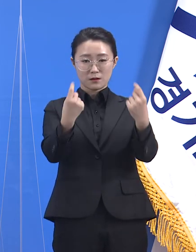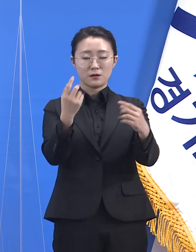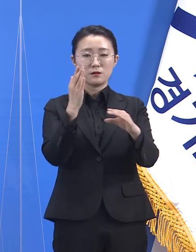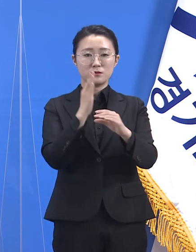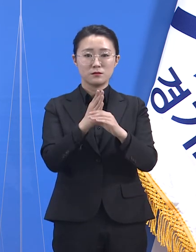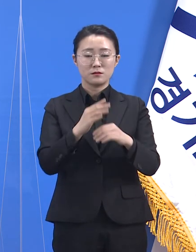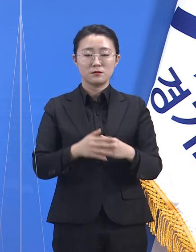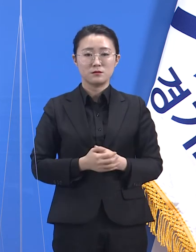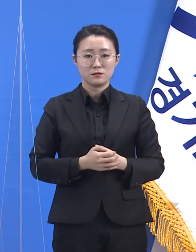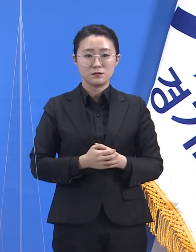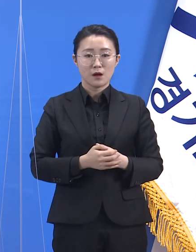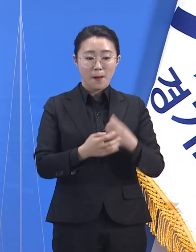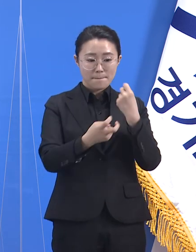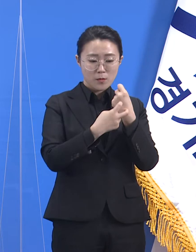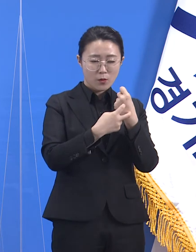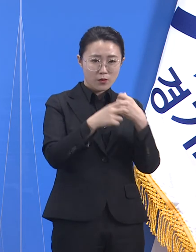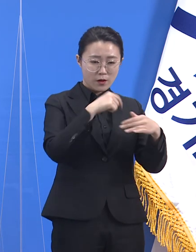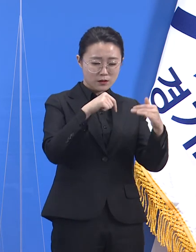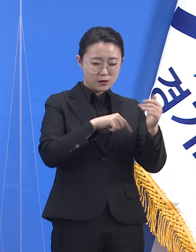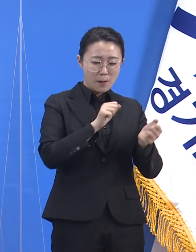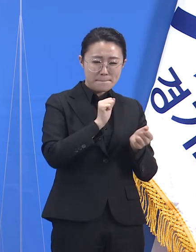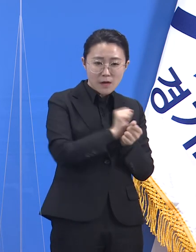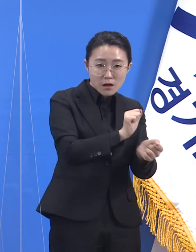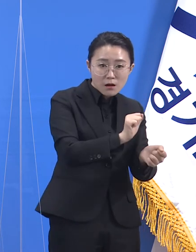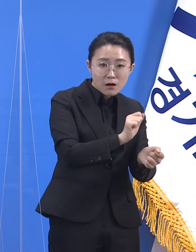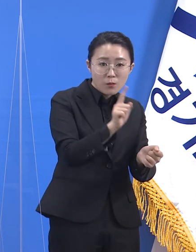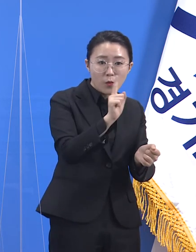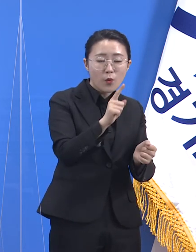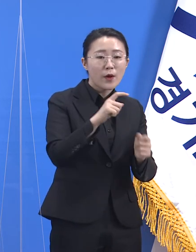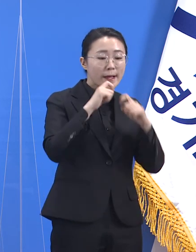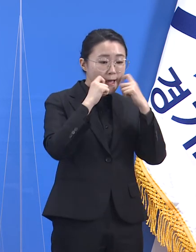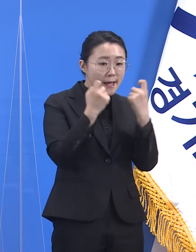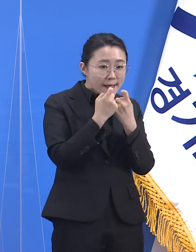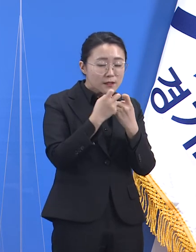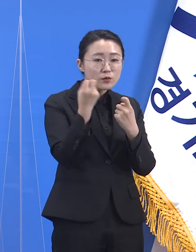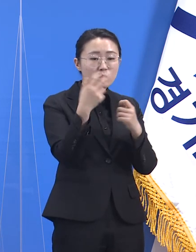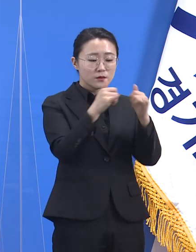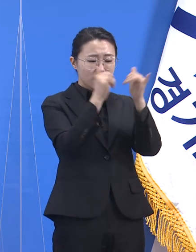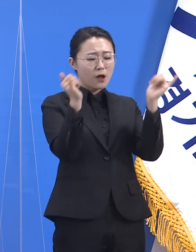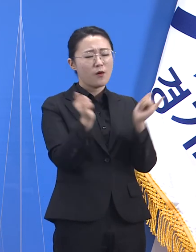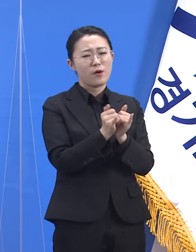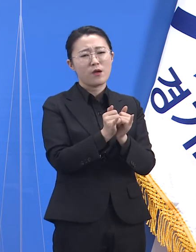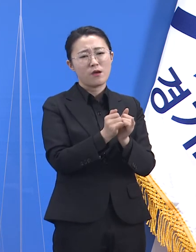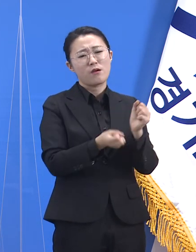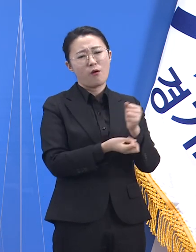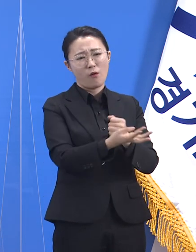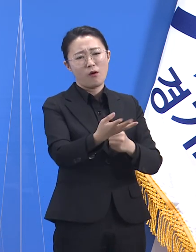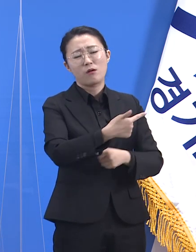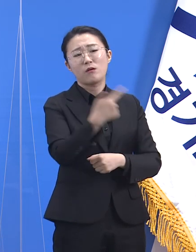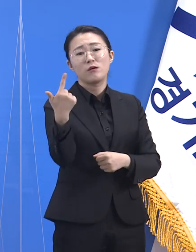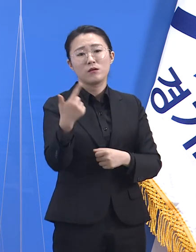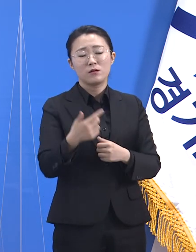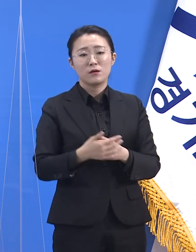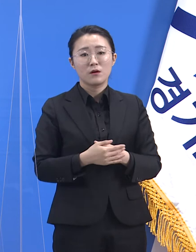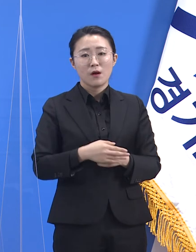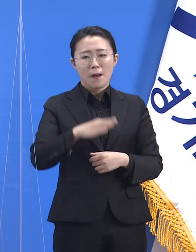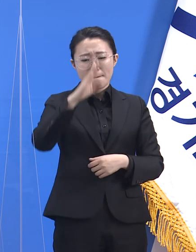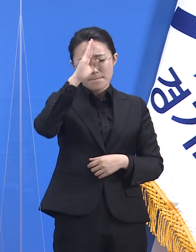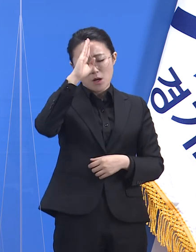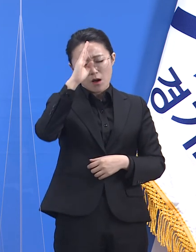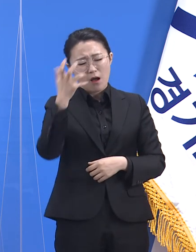의료기관에서의 확산은 개인과 사회에 미치는 영향이 매우 큽니다. 건강이 취약한 분들이